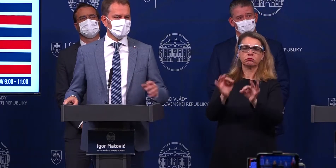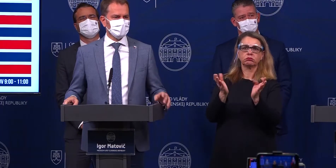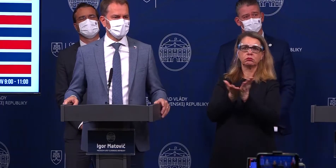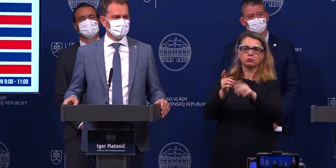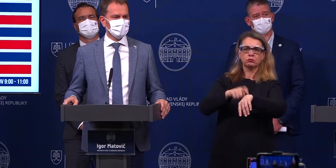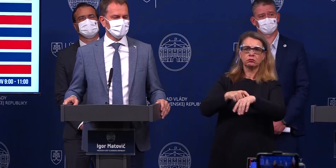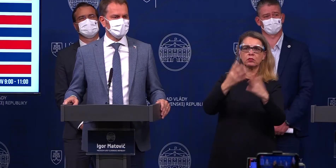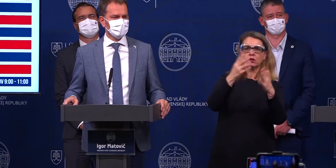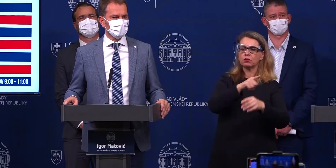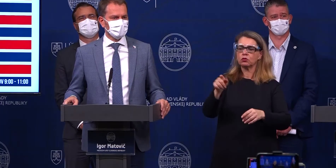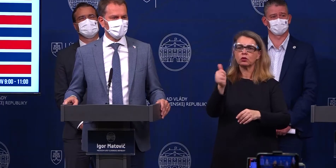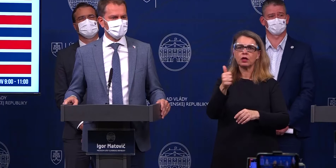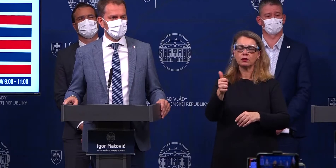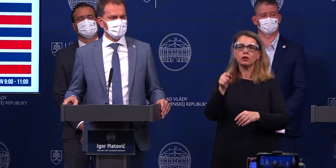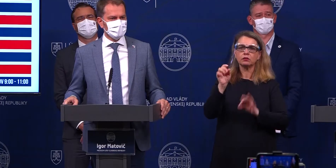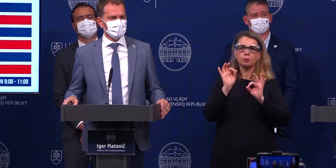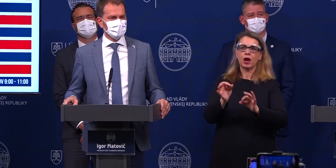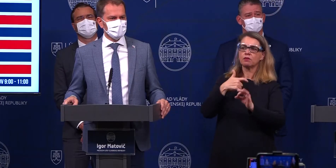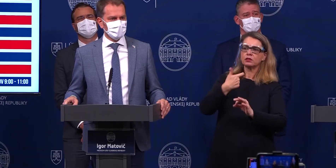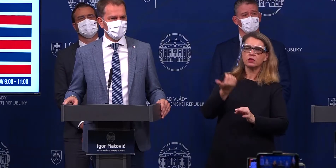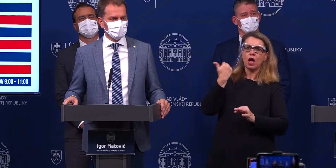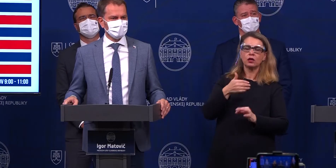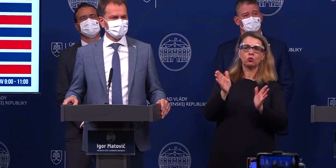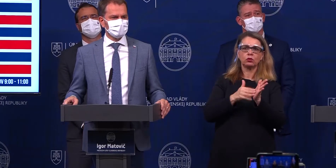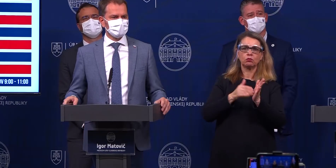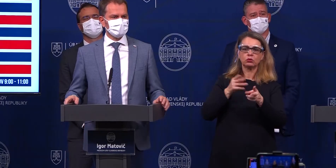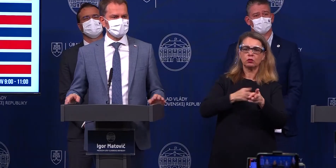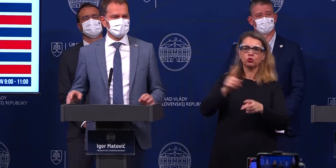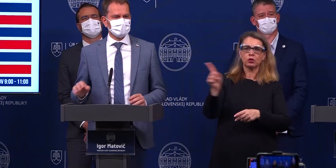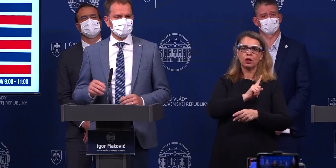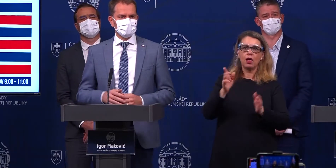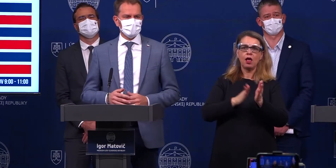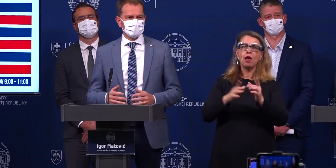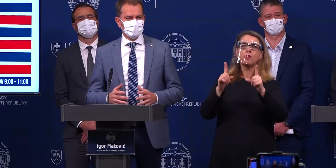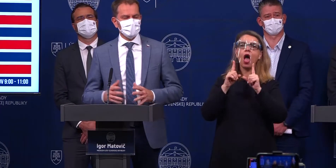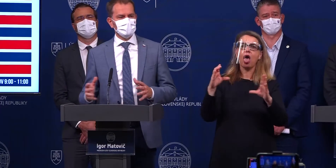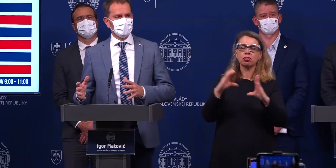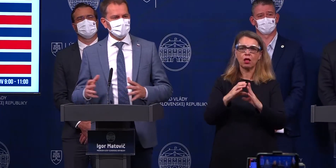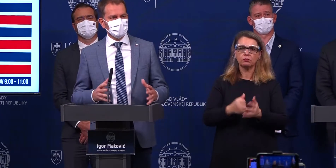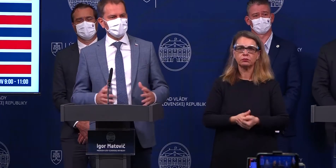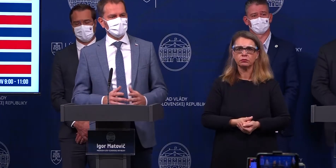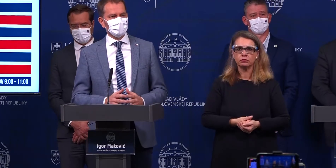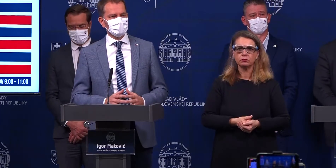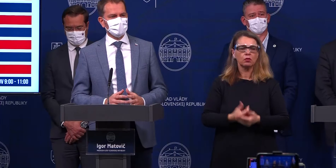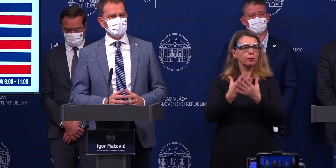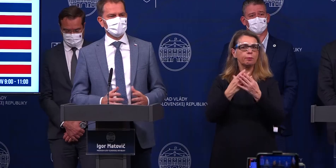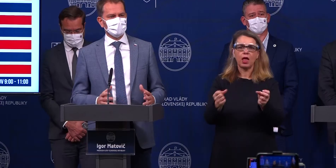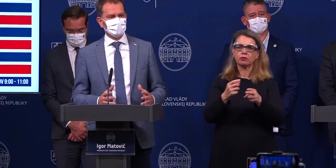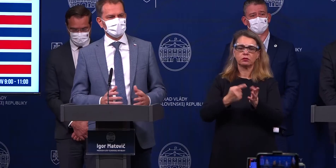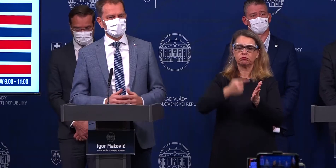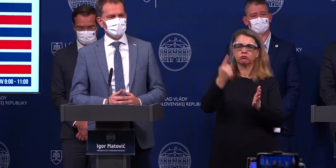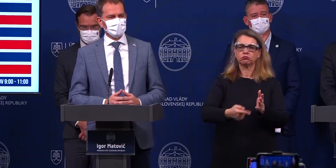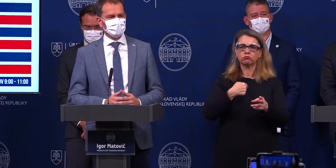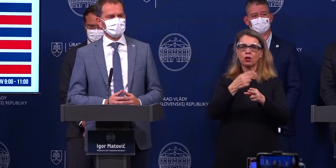budú využívať dôchodci, ak budú teda potrebovať cestovať s MHD. Takže aj bez toho, aby tam nejaká tá regulácia bola,